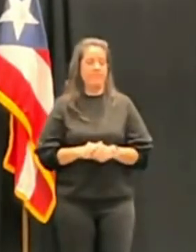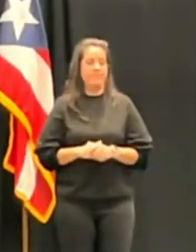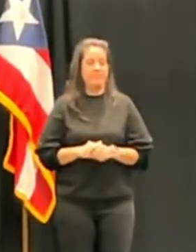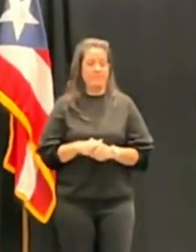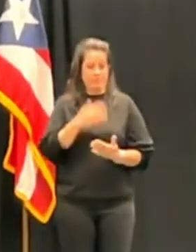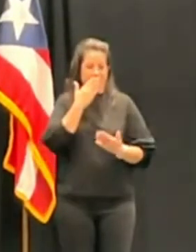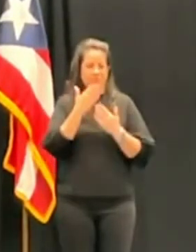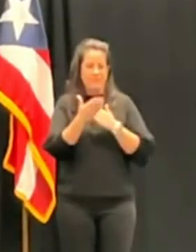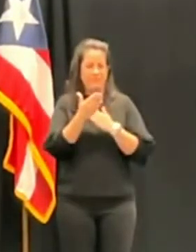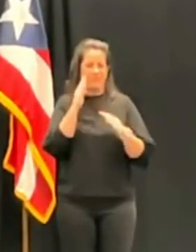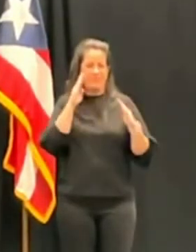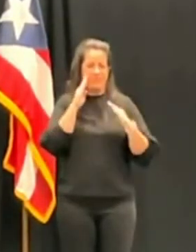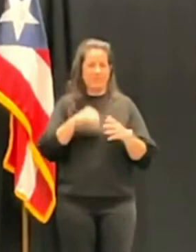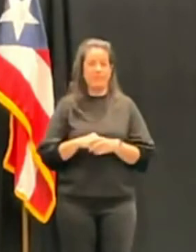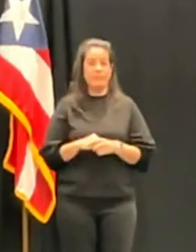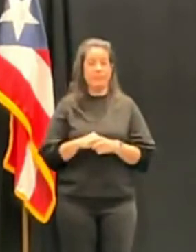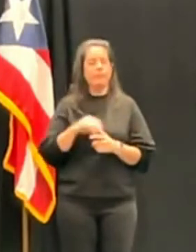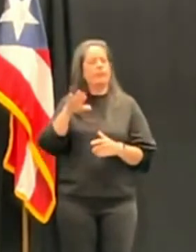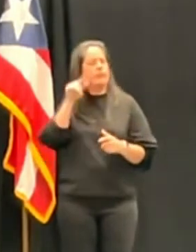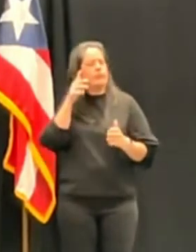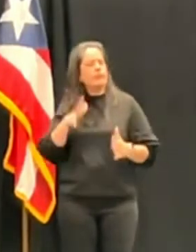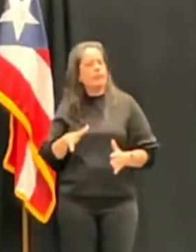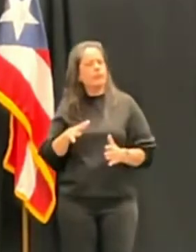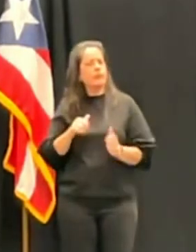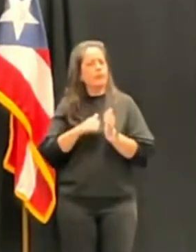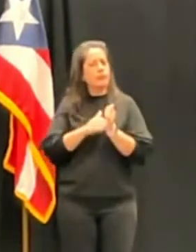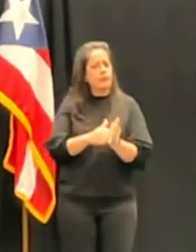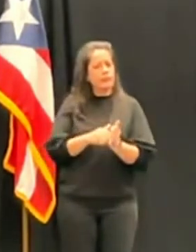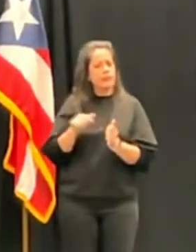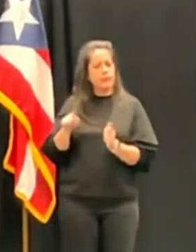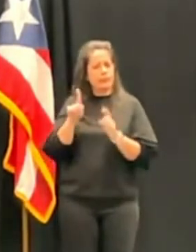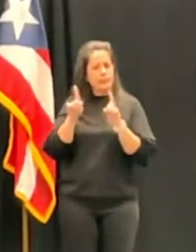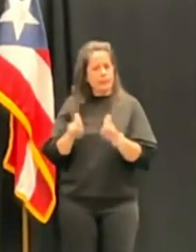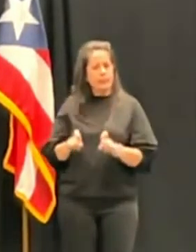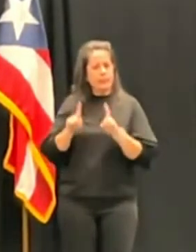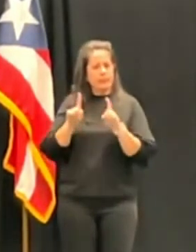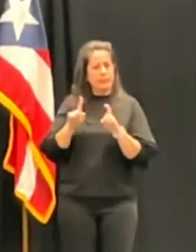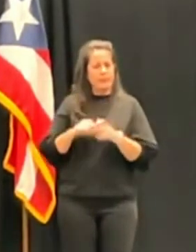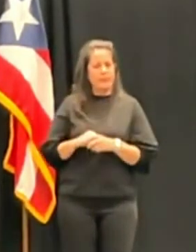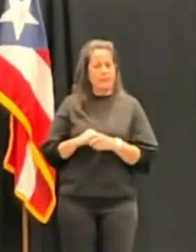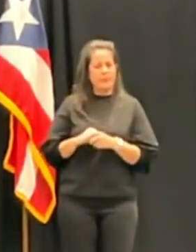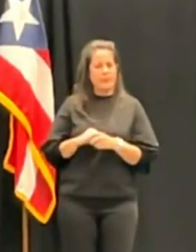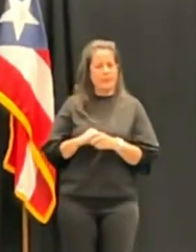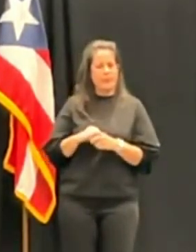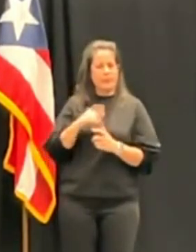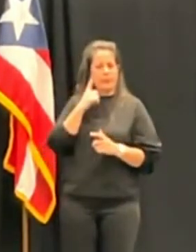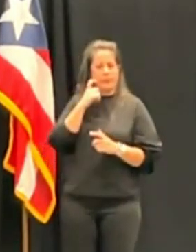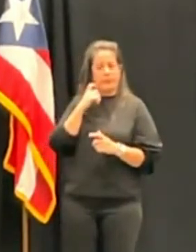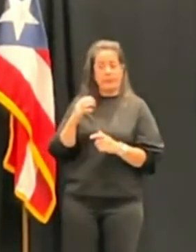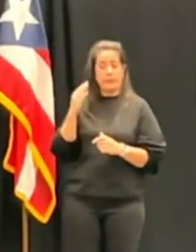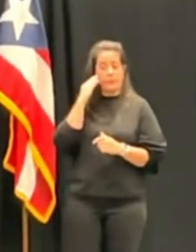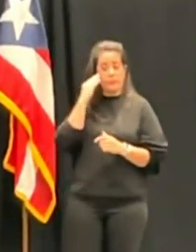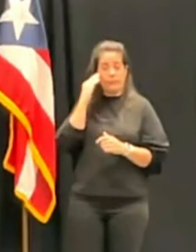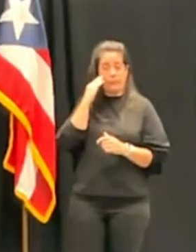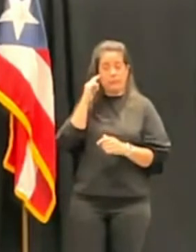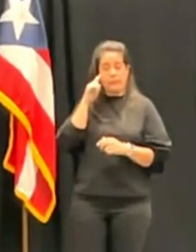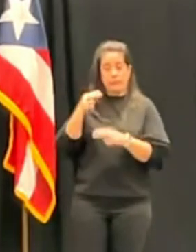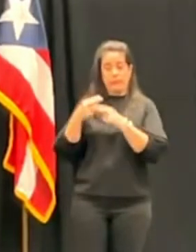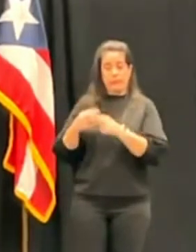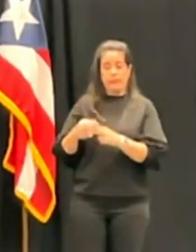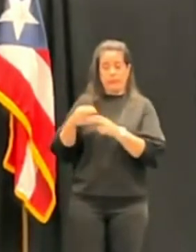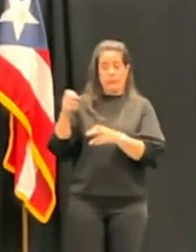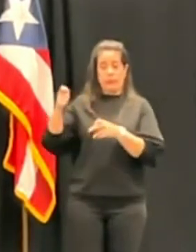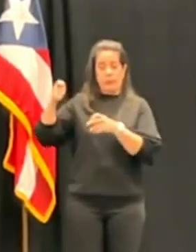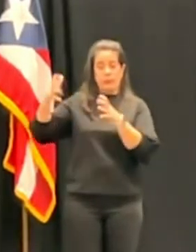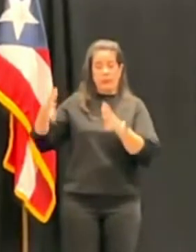Saludos a todos. Gobernadora, siguiendo, dándole continuidad a la pregunta del compañero, ha trascendido que la designada para jueza asociada solo